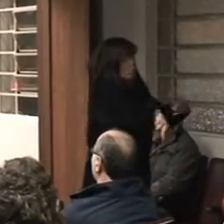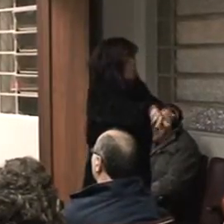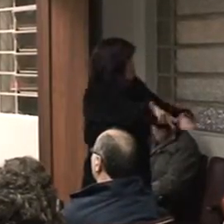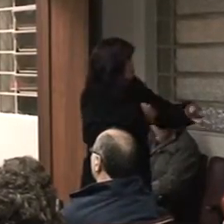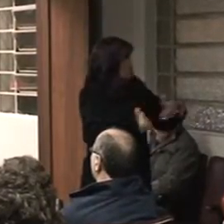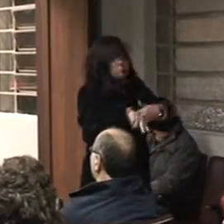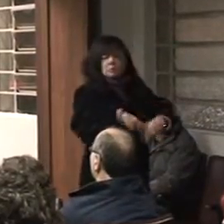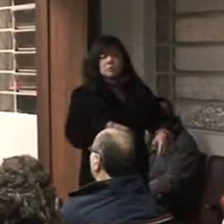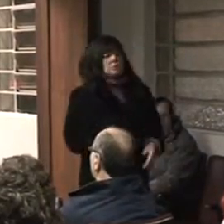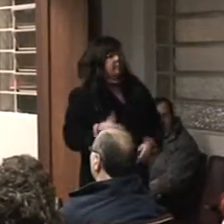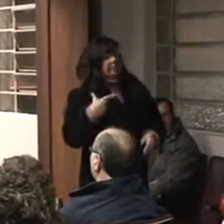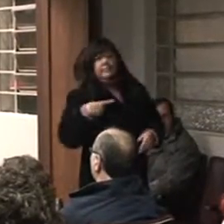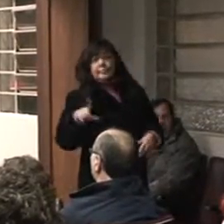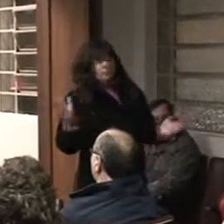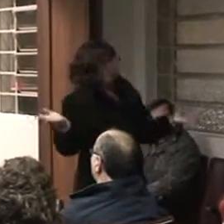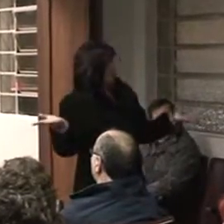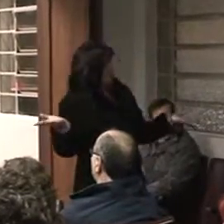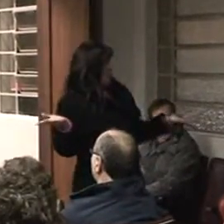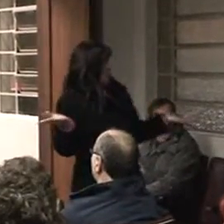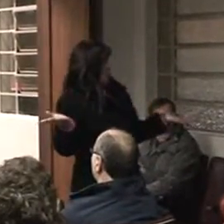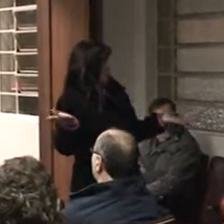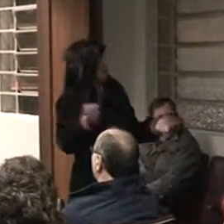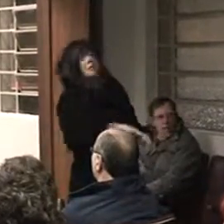esse acesso para os surdos estarem junto com a gente.